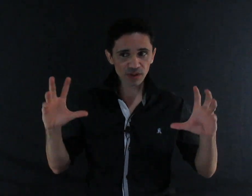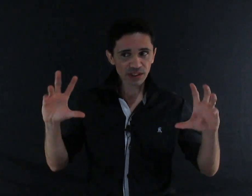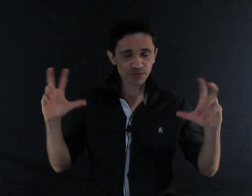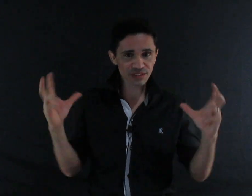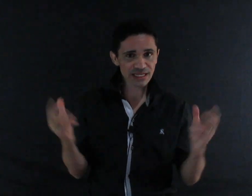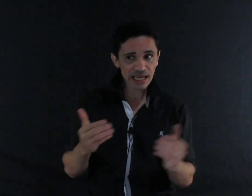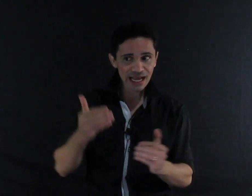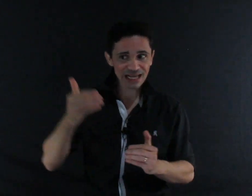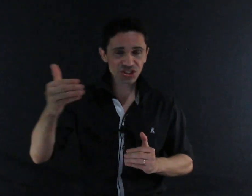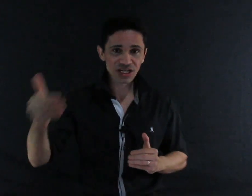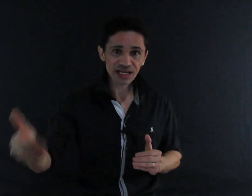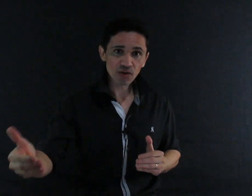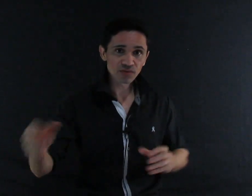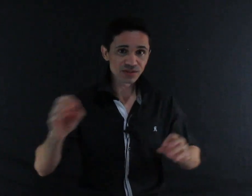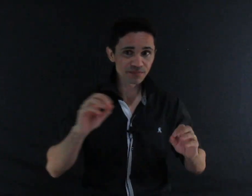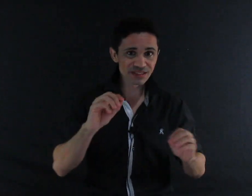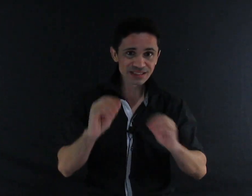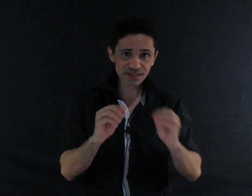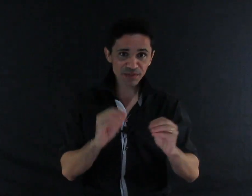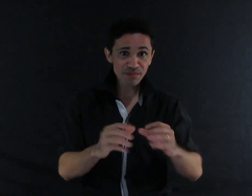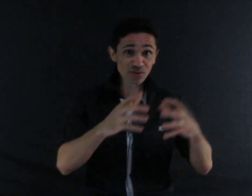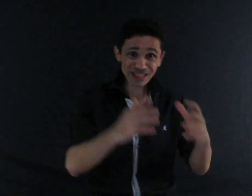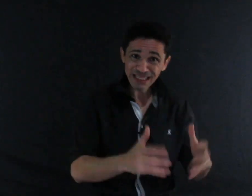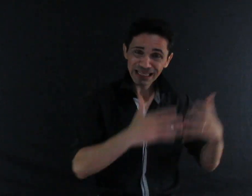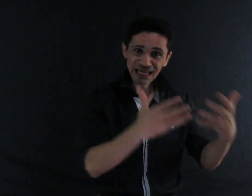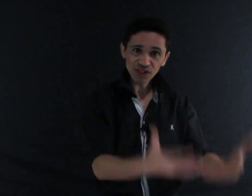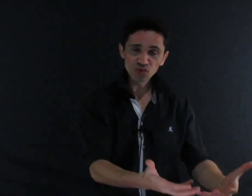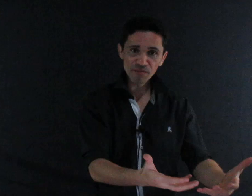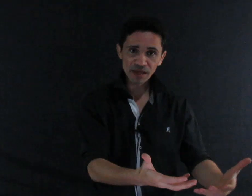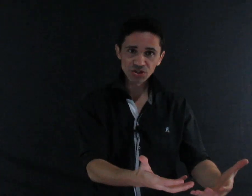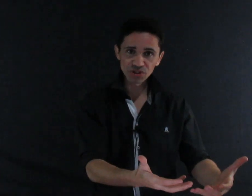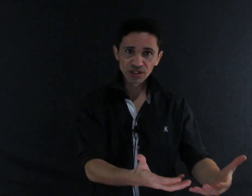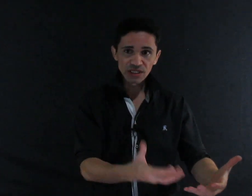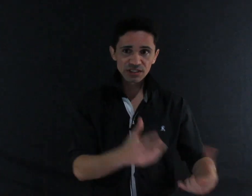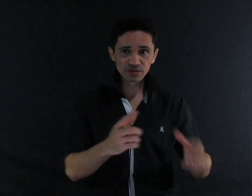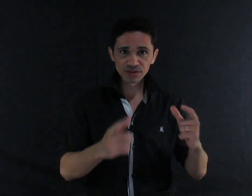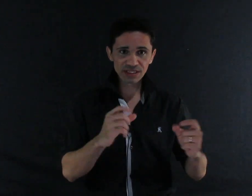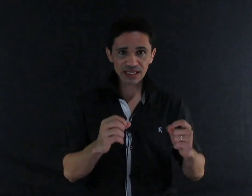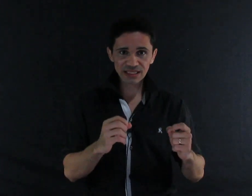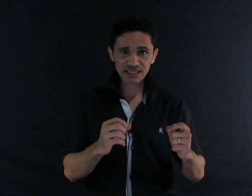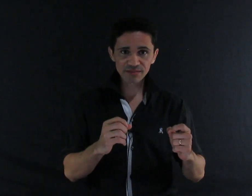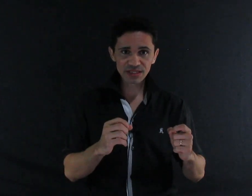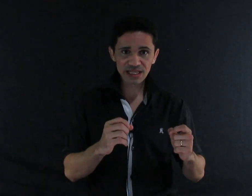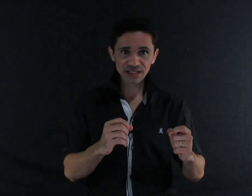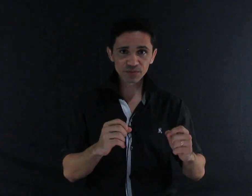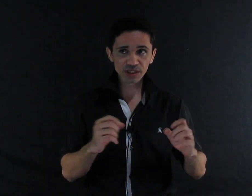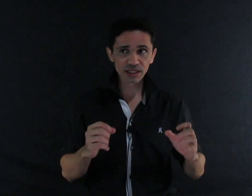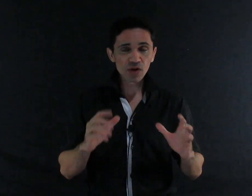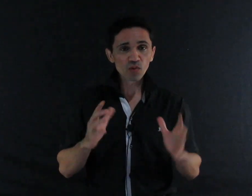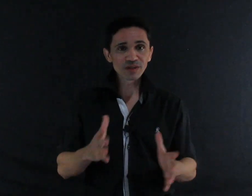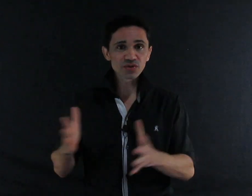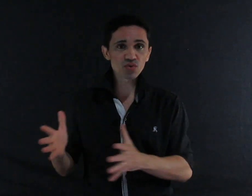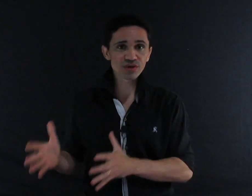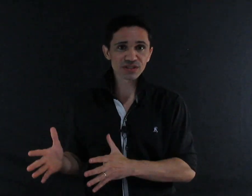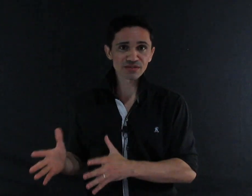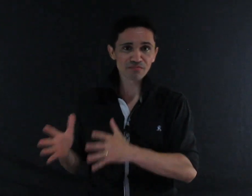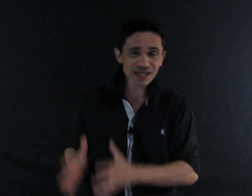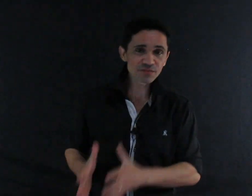então, se você quer achar algo, você precisa primeiro treinar a tua mente. Se você quer ter essa habilidade, porque uma das coisas mais